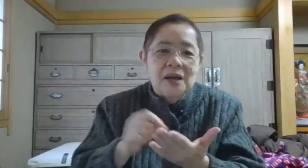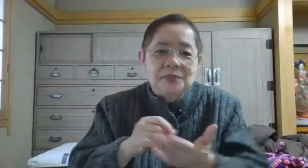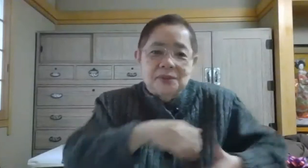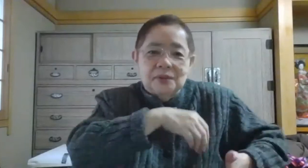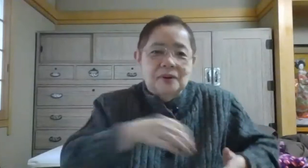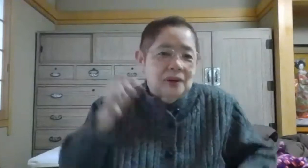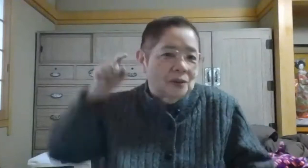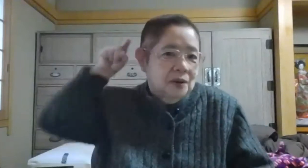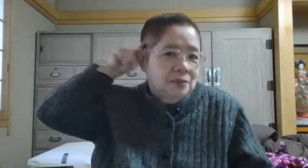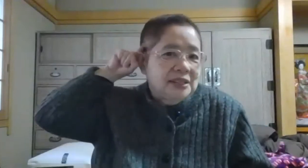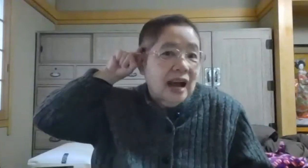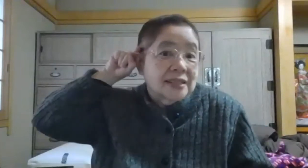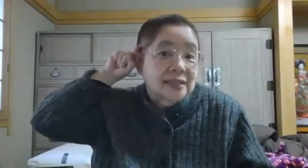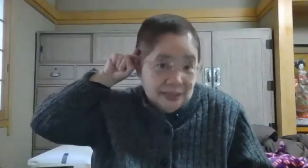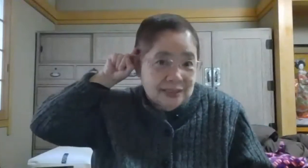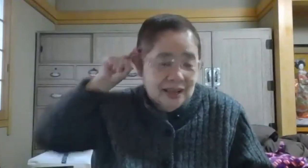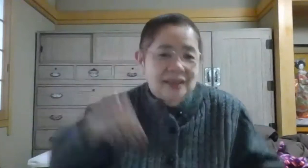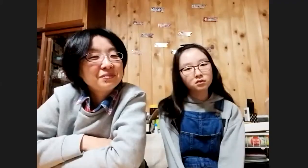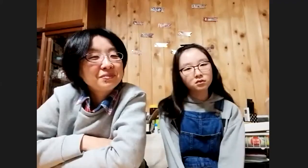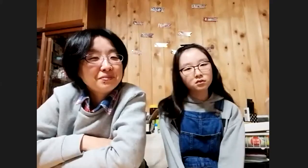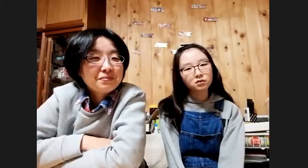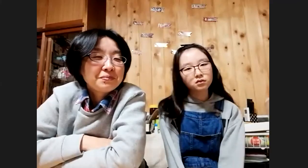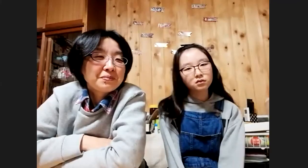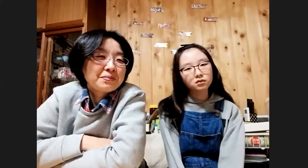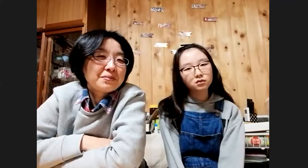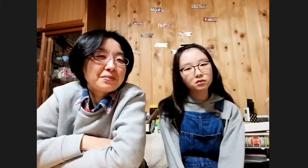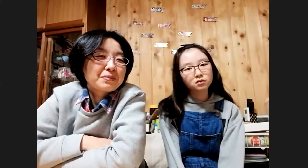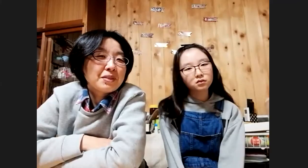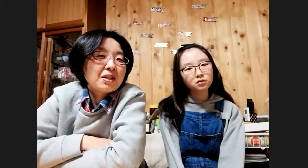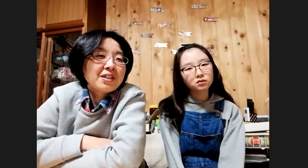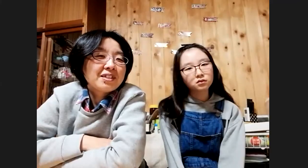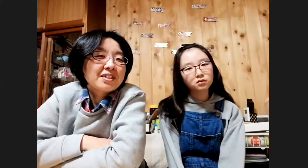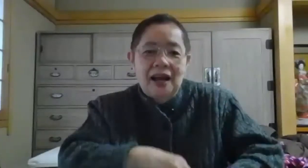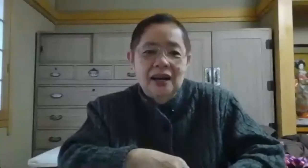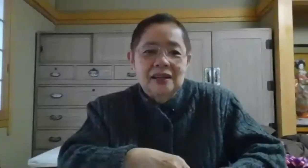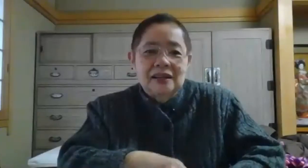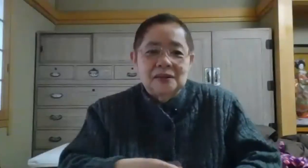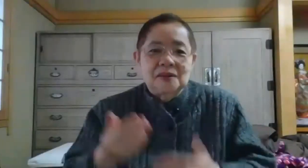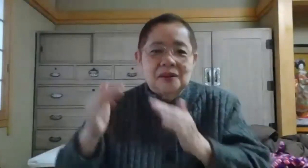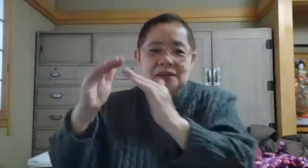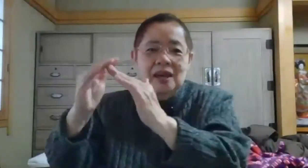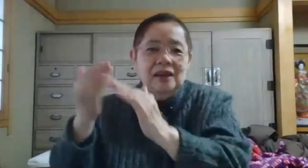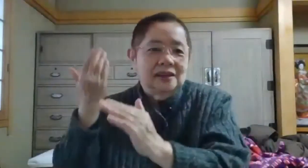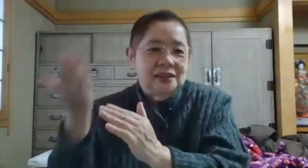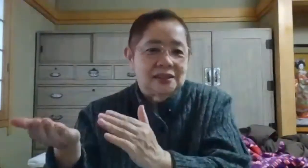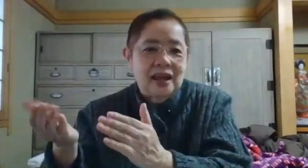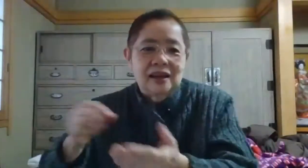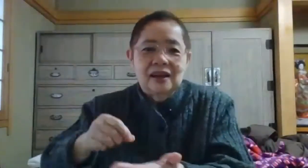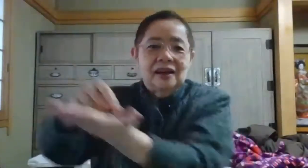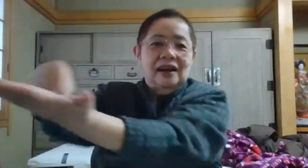鉛筆も耳に挟んだりして、紙を持ちながら、家へ行って、はい、